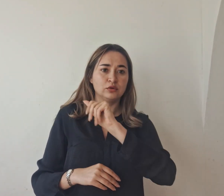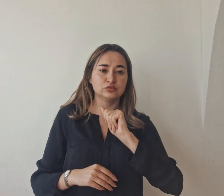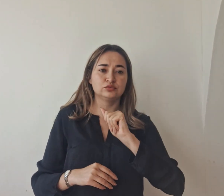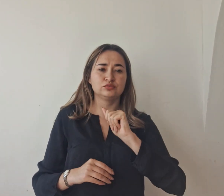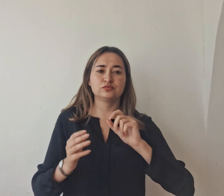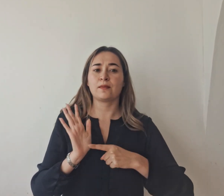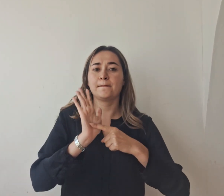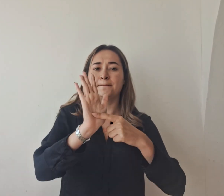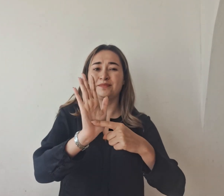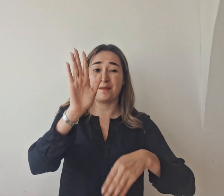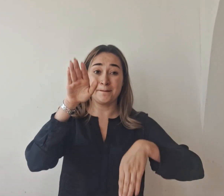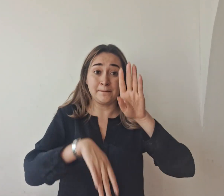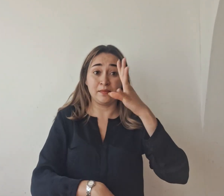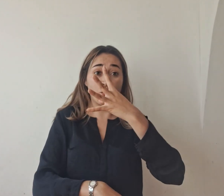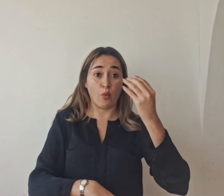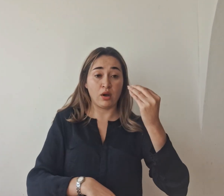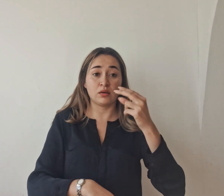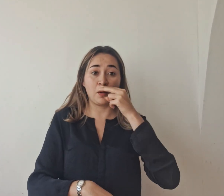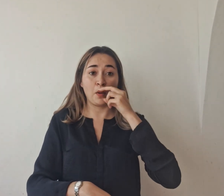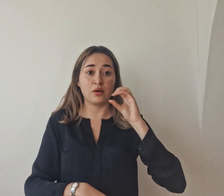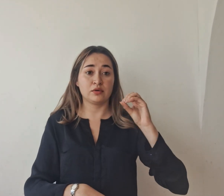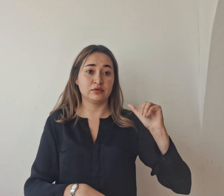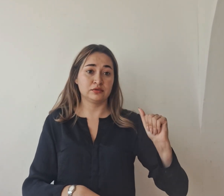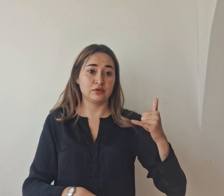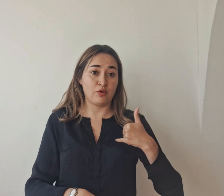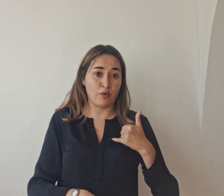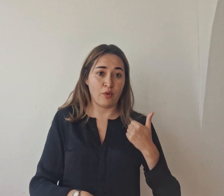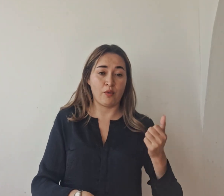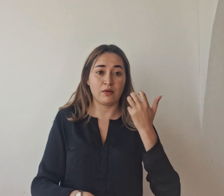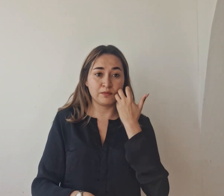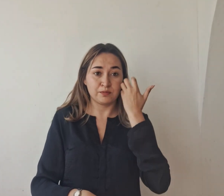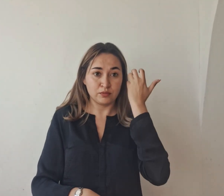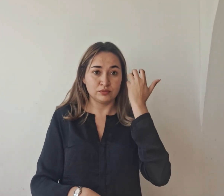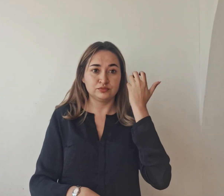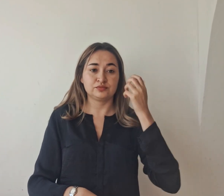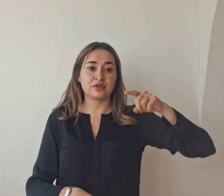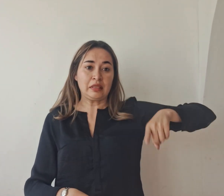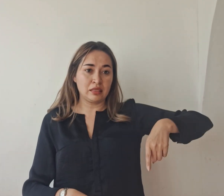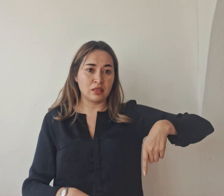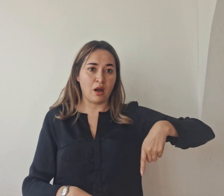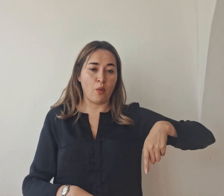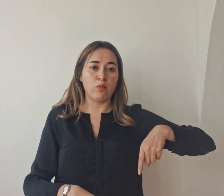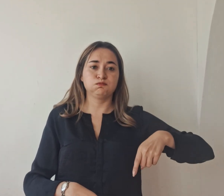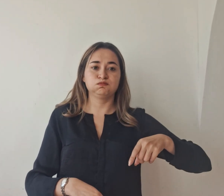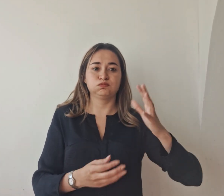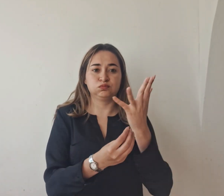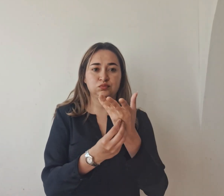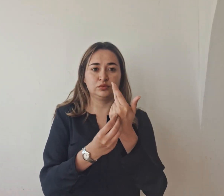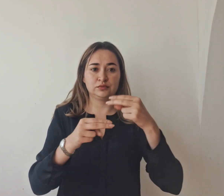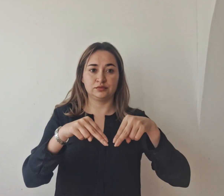400 niños, niñas, jóvenes y adultos de la Escuela Superior de Artes de Tunja, ESAT.